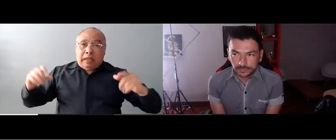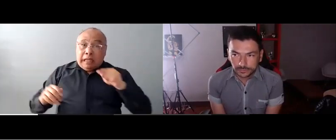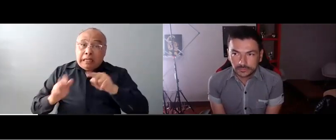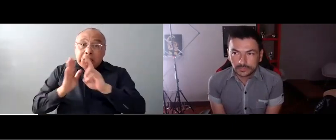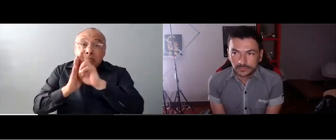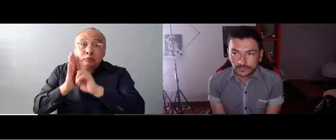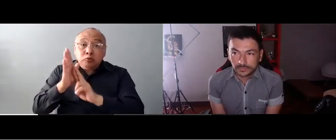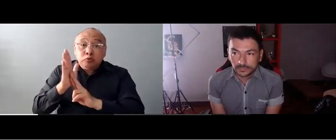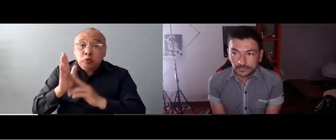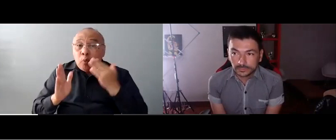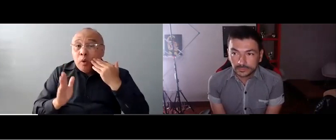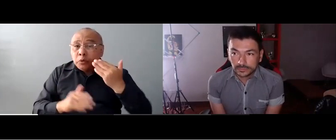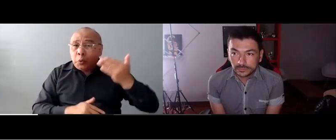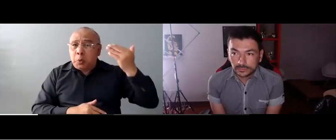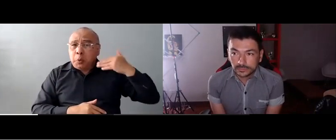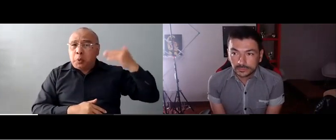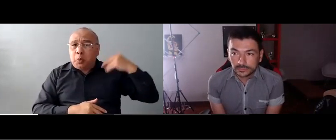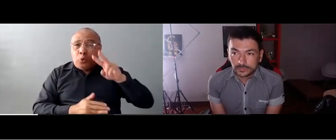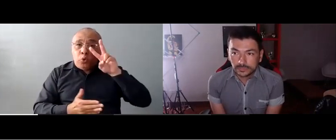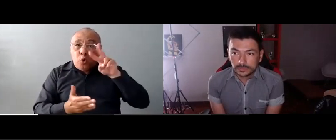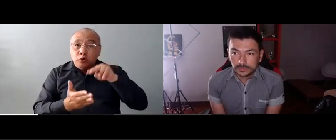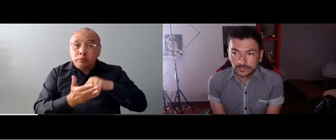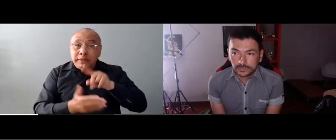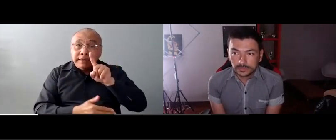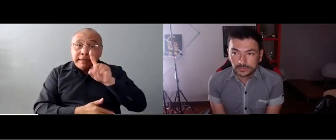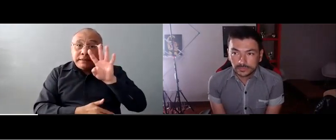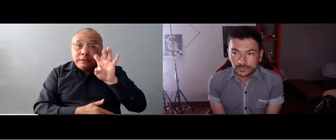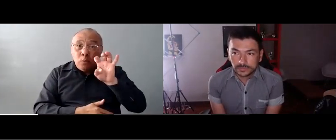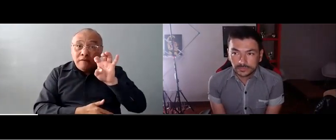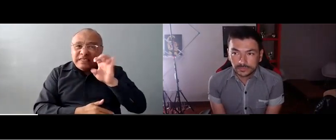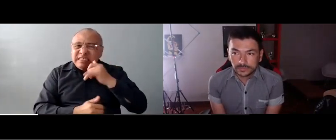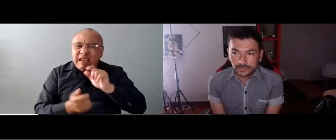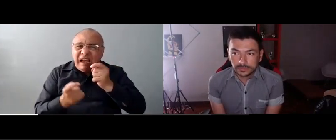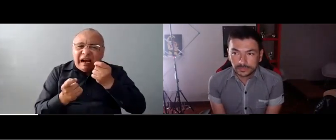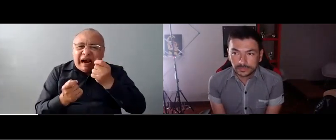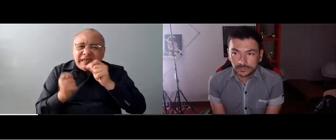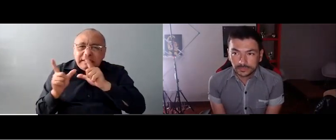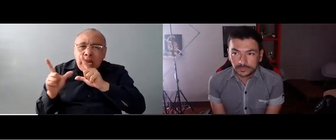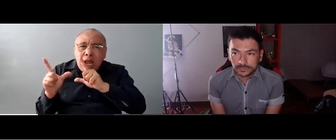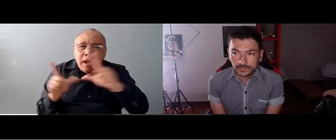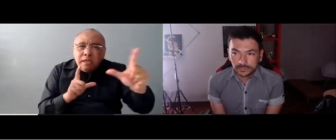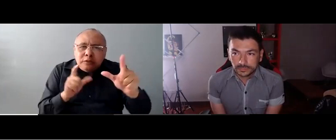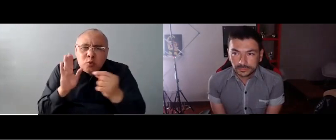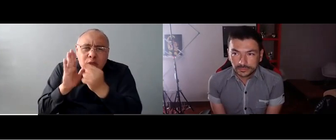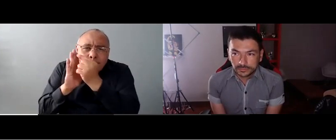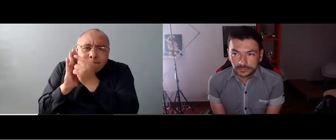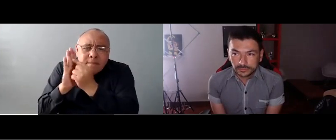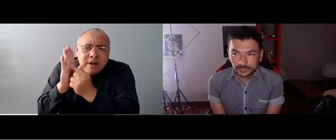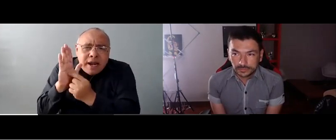que se quite esa parte de la capacidad auditiva o el uso de las ayudas técnicas como los audífonos. Ese proyecto de